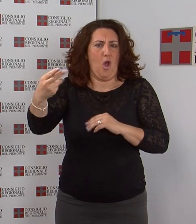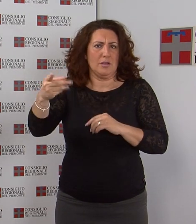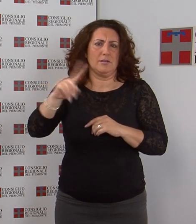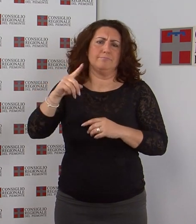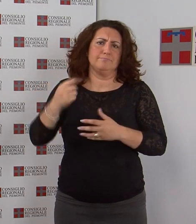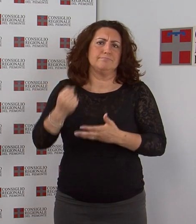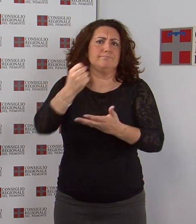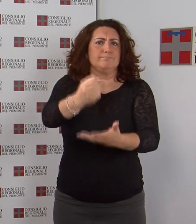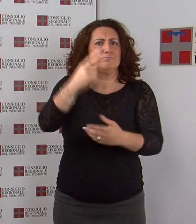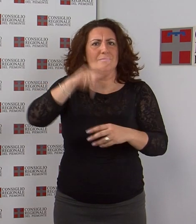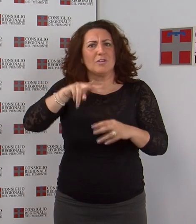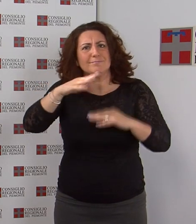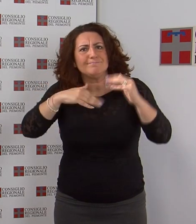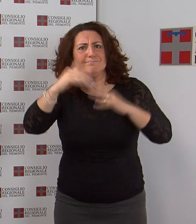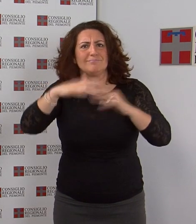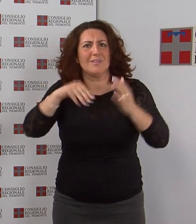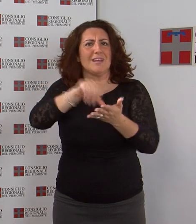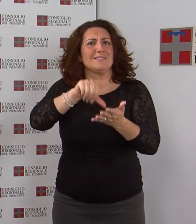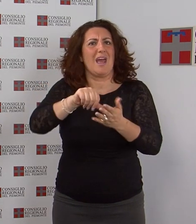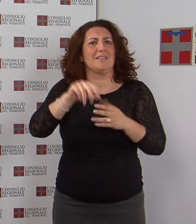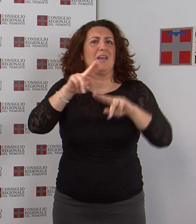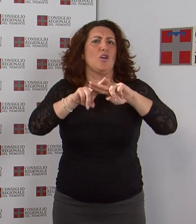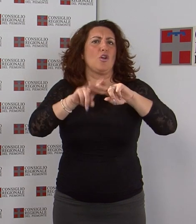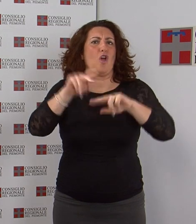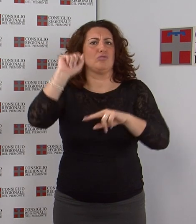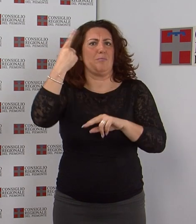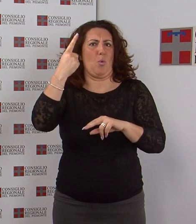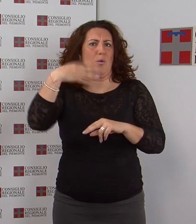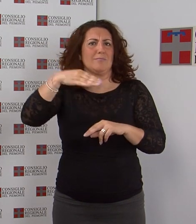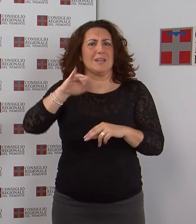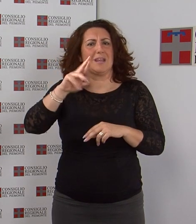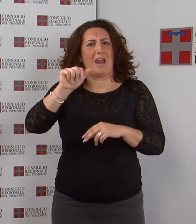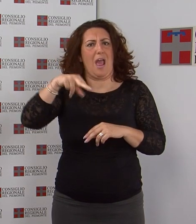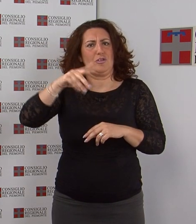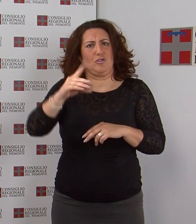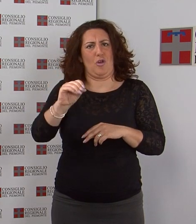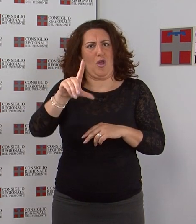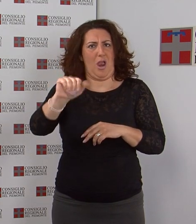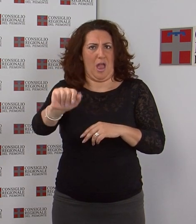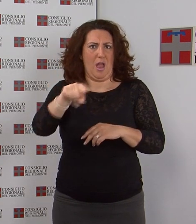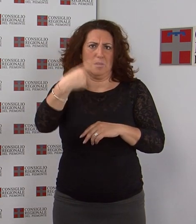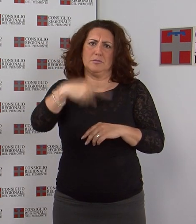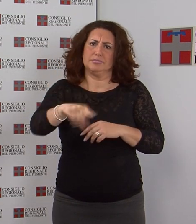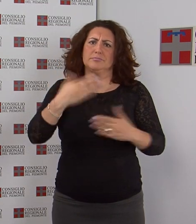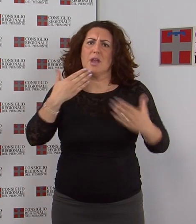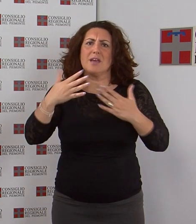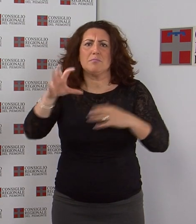della Croce Blu di Mirandola, Modena. Lo stanziamento è frutto del Fondo di Riserva del Bilancio dell'Assemblea regionale, dei versamenti dei